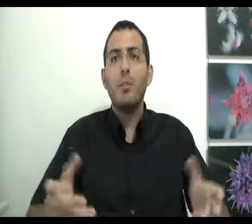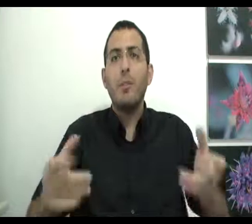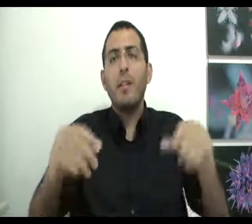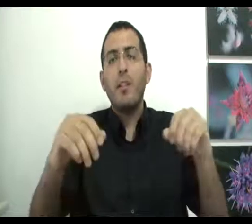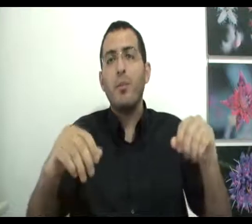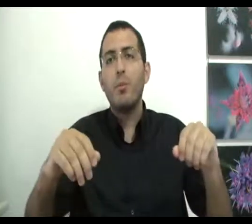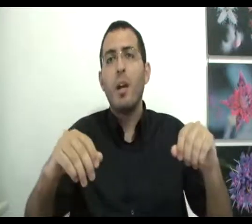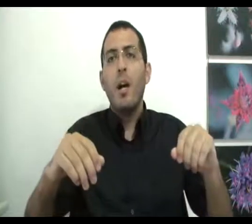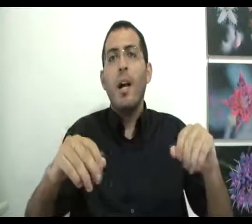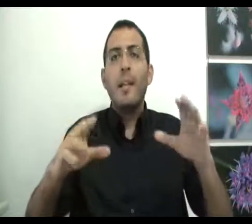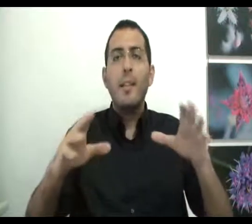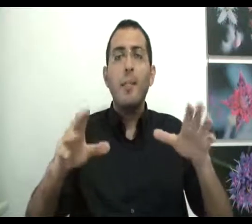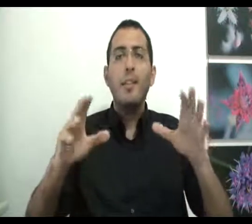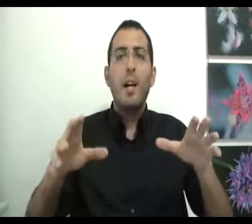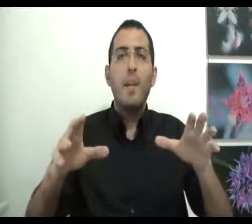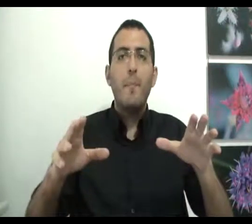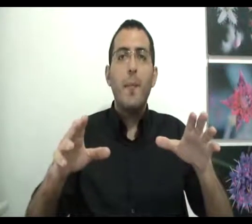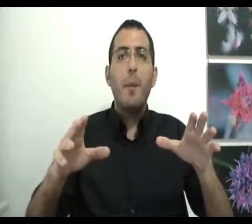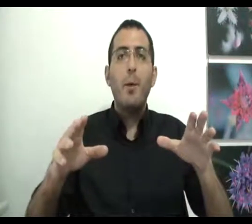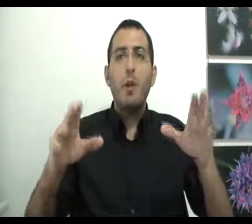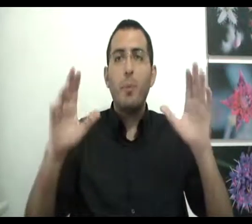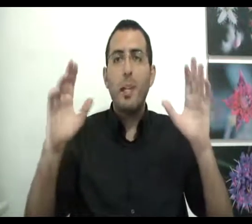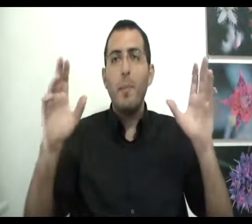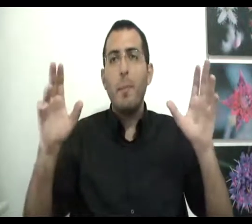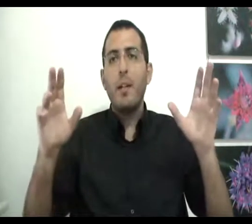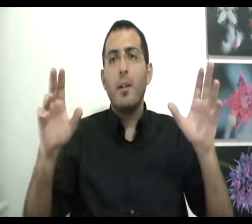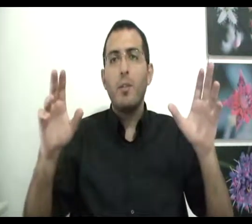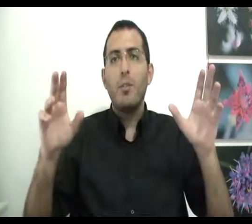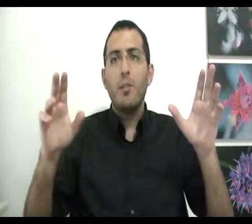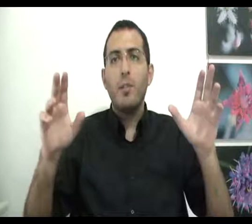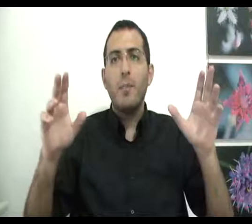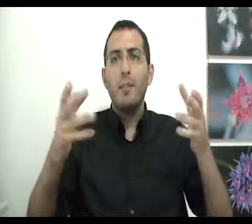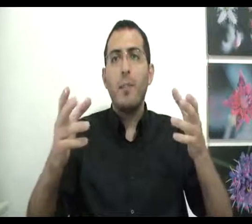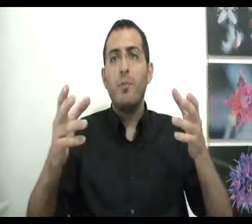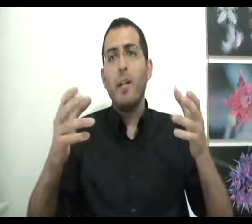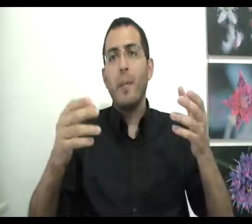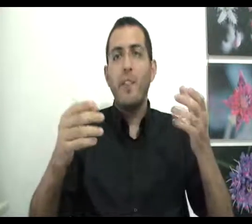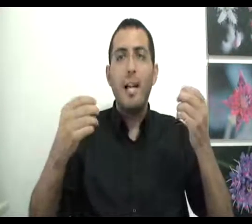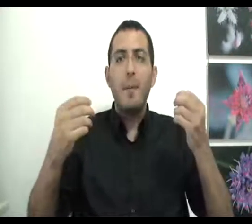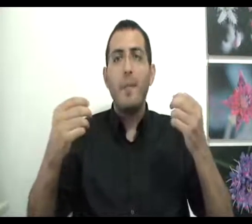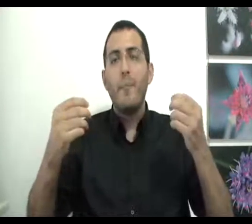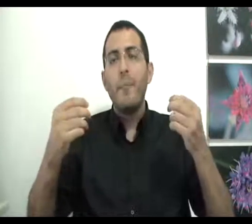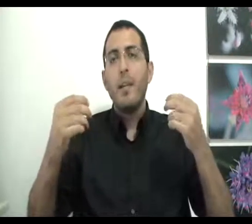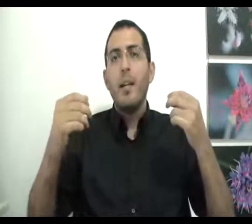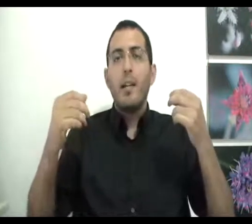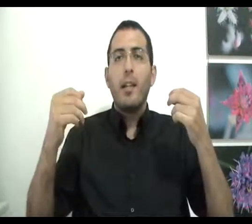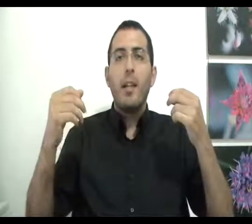זאת אומרת נאיביות? ילדים מטיבם הם הרבה יותר אופטימיים במרכאות מאשר מבוגרים ולמה? כי